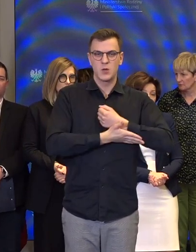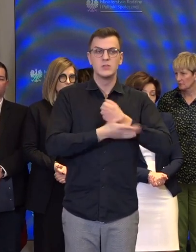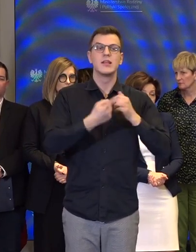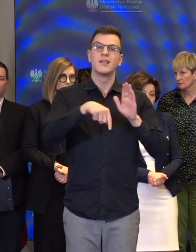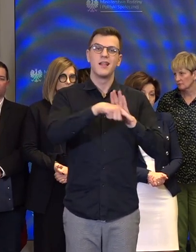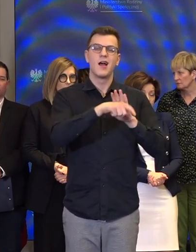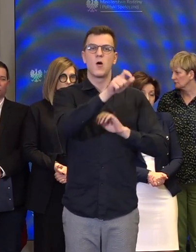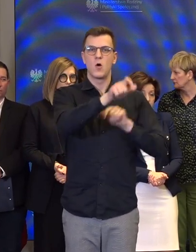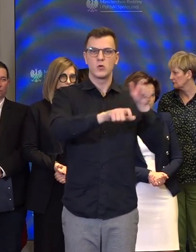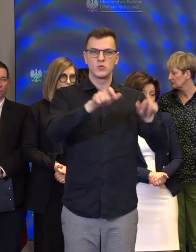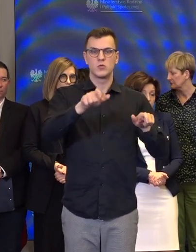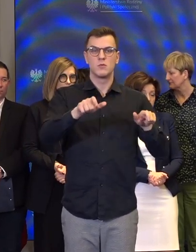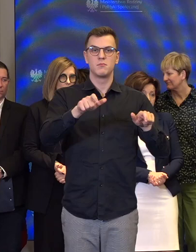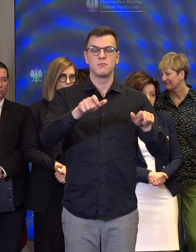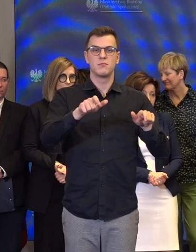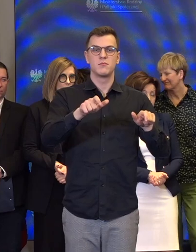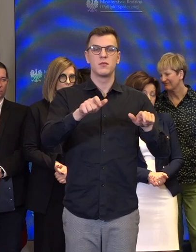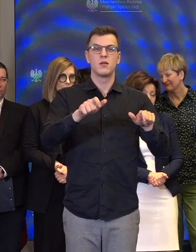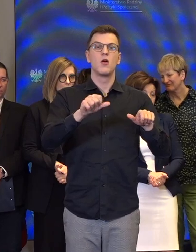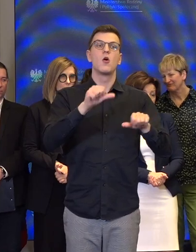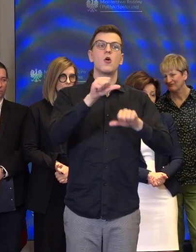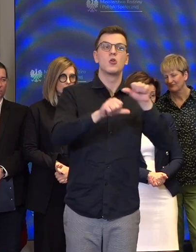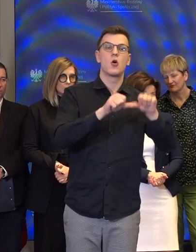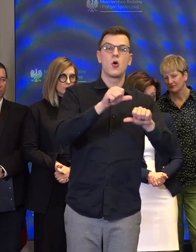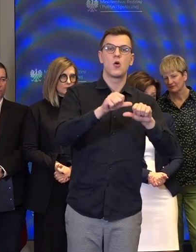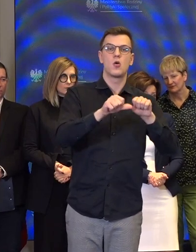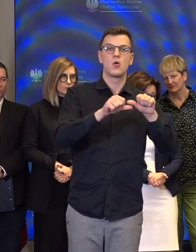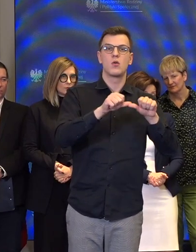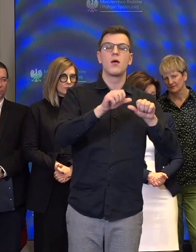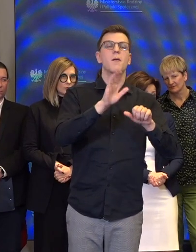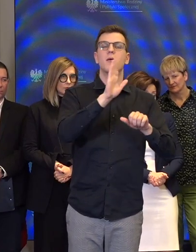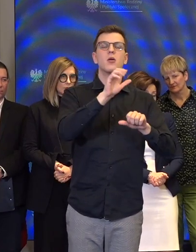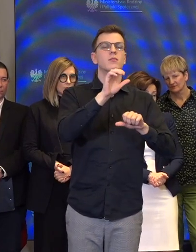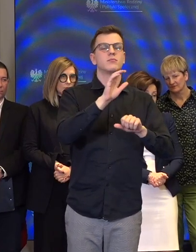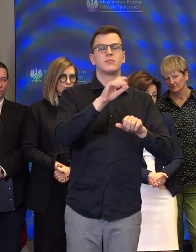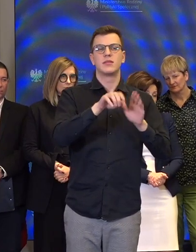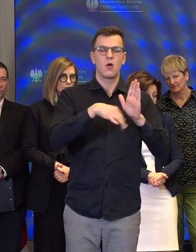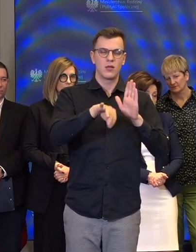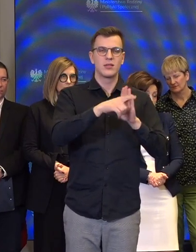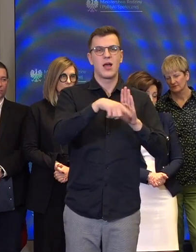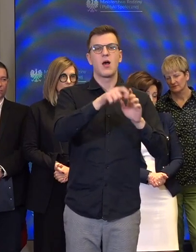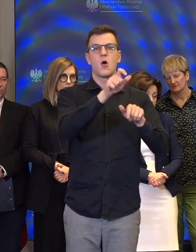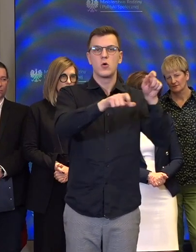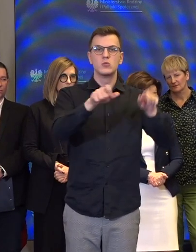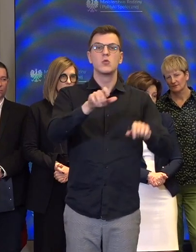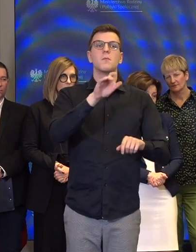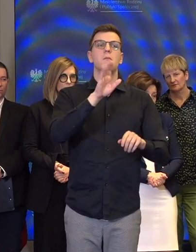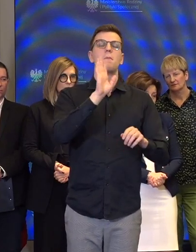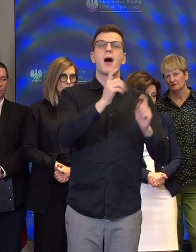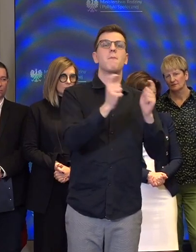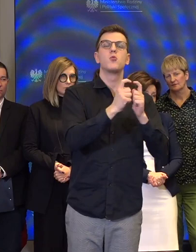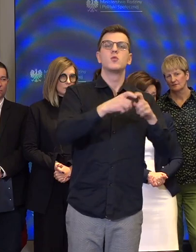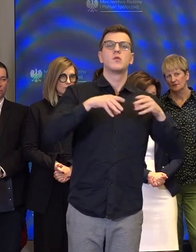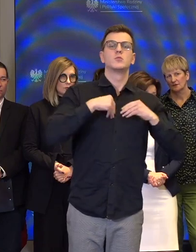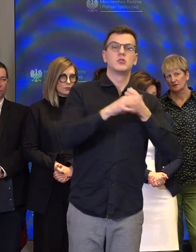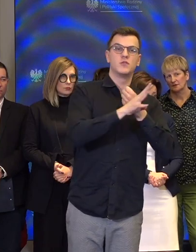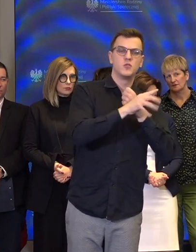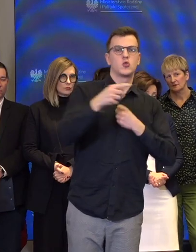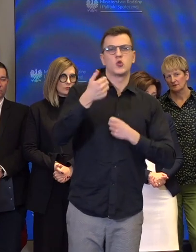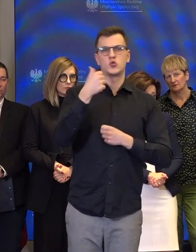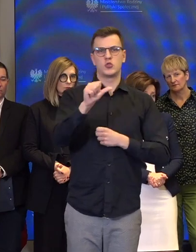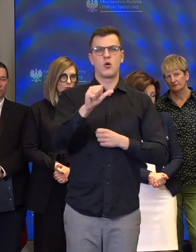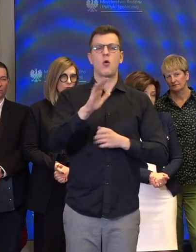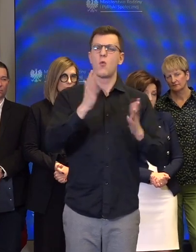dla osób między 90 a 100 punktem w tej skali, czyli wymagającej najwyższego poziomu wsparcia.